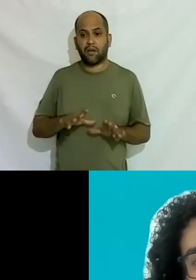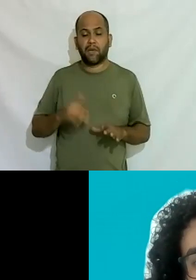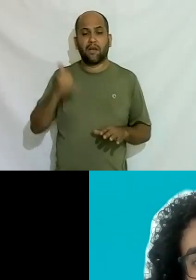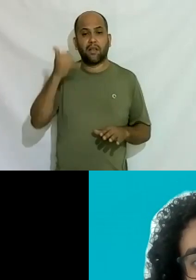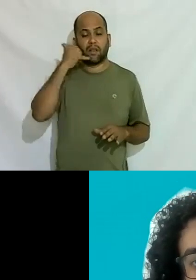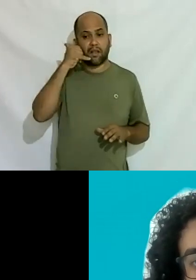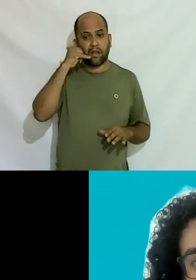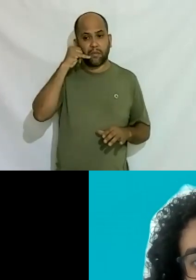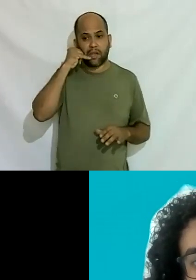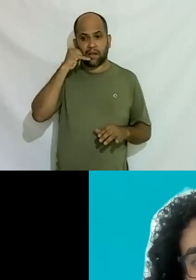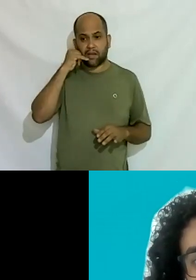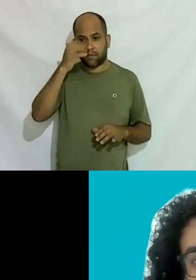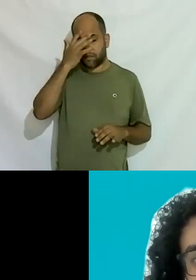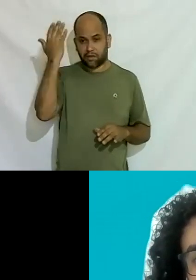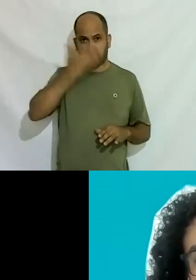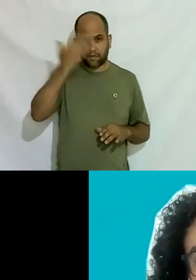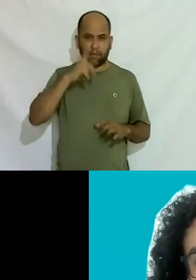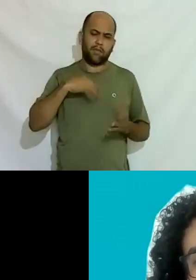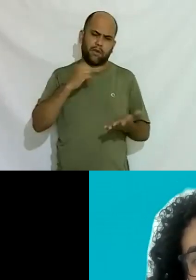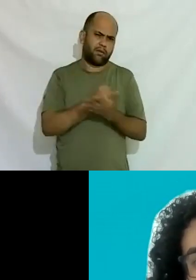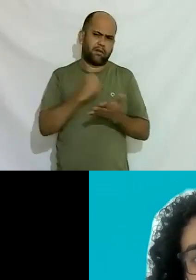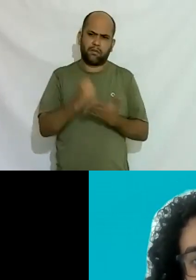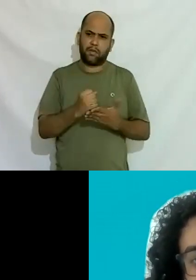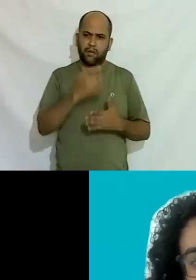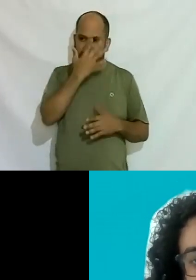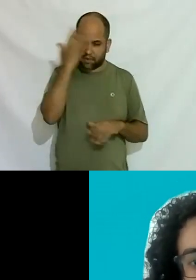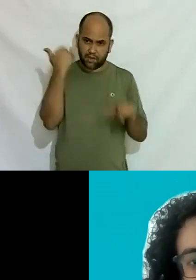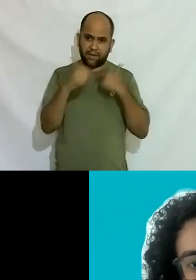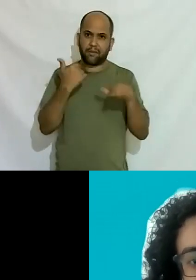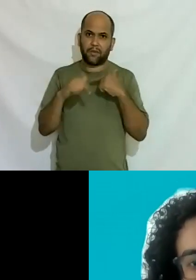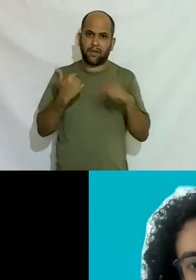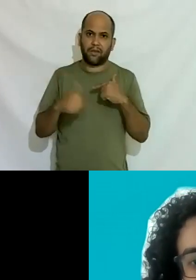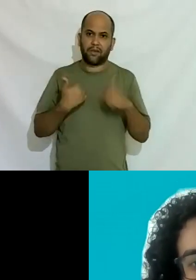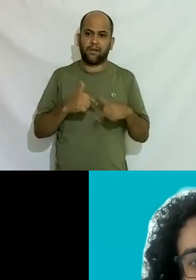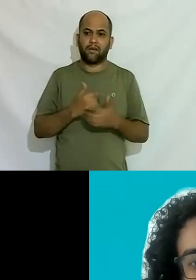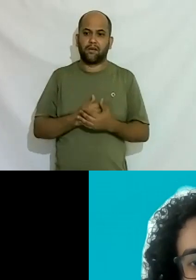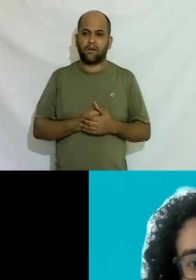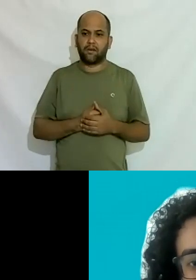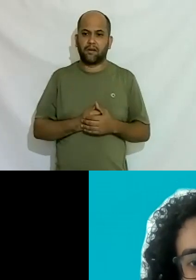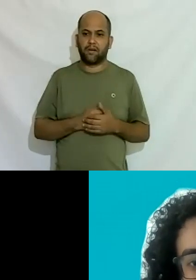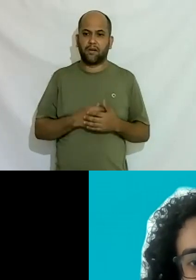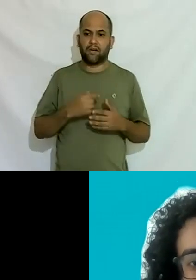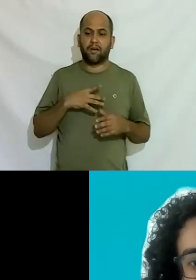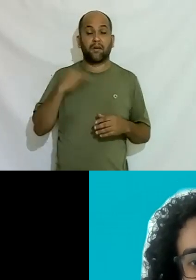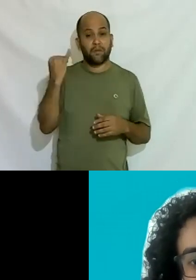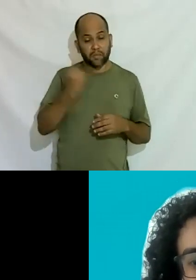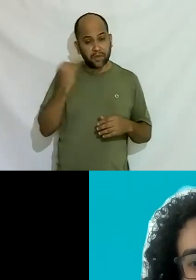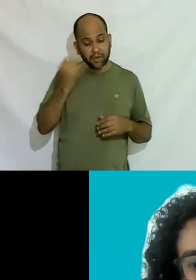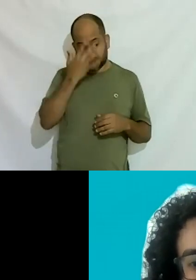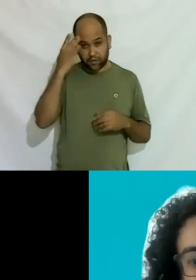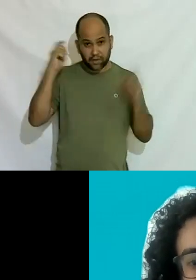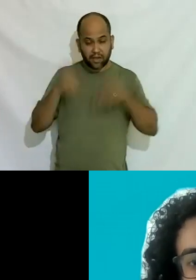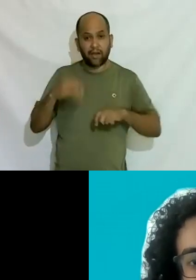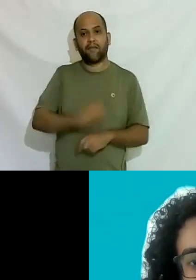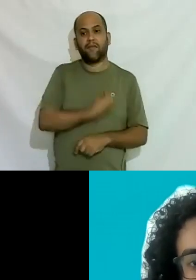a pessoa não vê bom mas está dando emprego a pessoa está trabalhando o que importa o que importa para mim é que a pessoa possa viver tem um